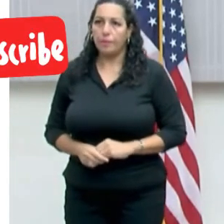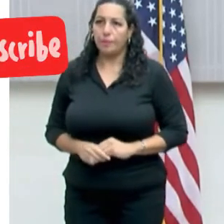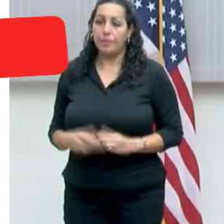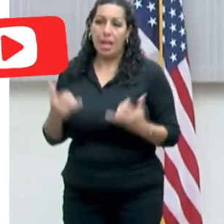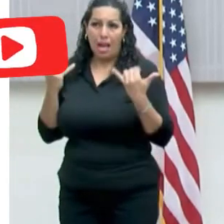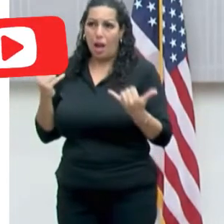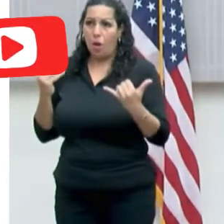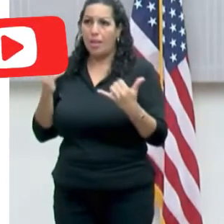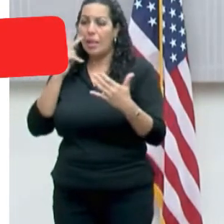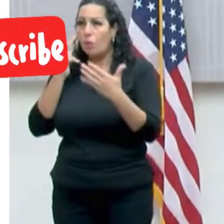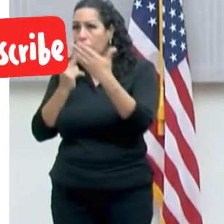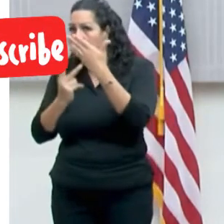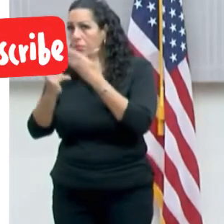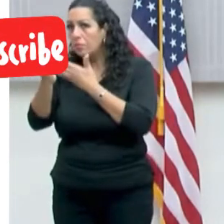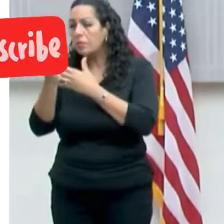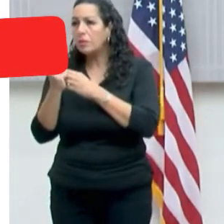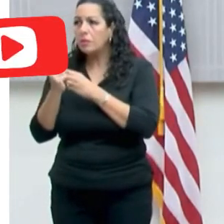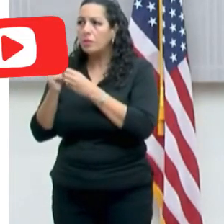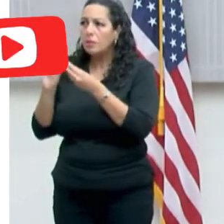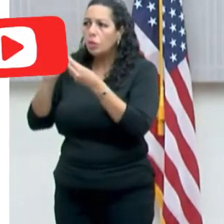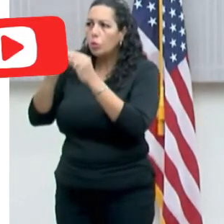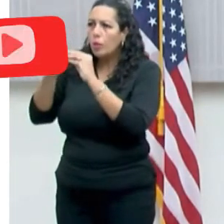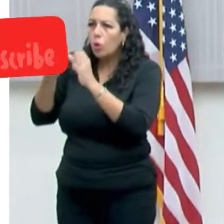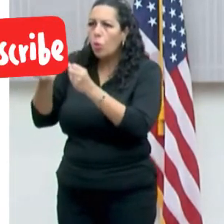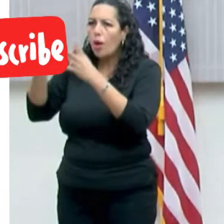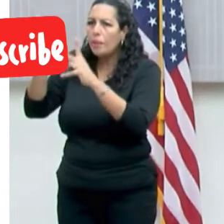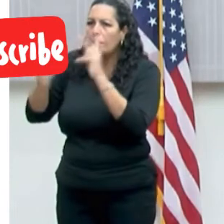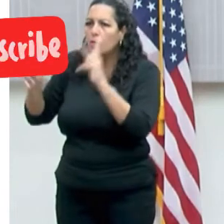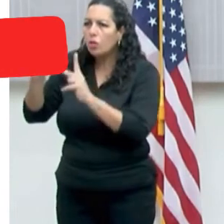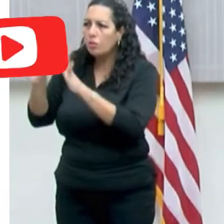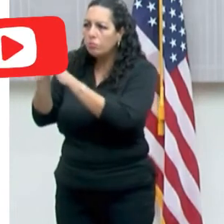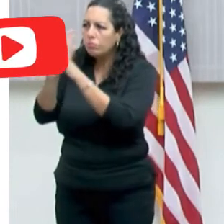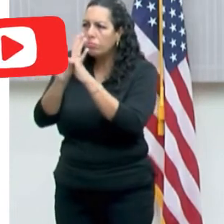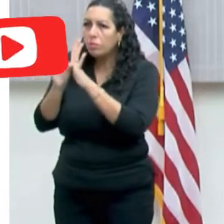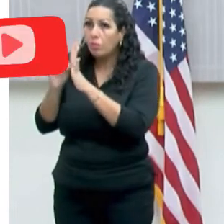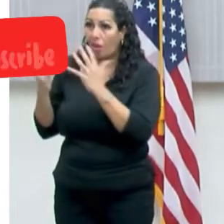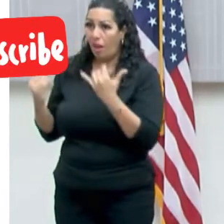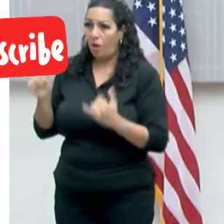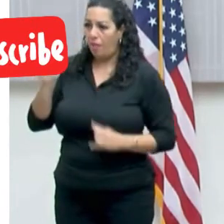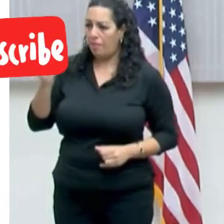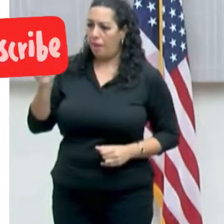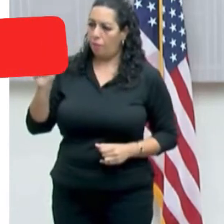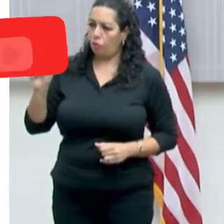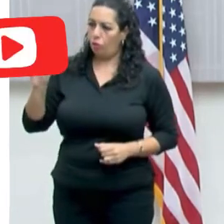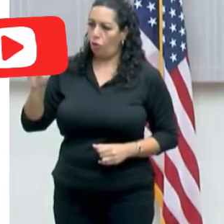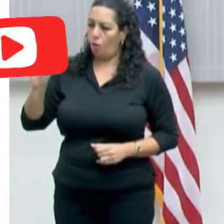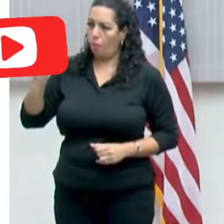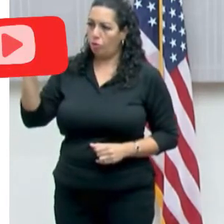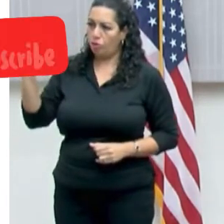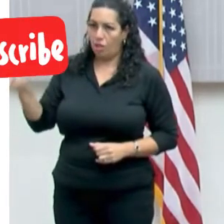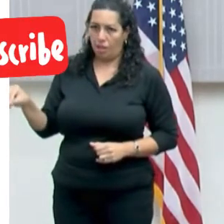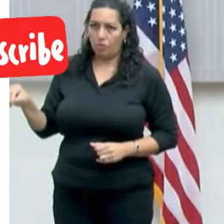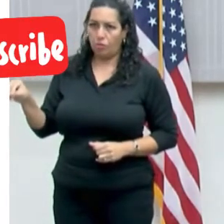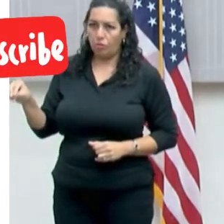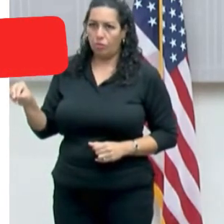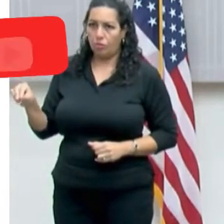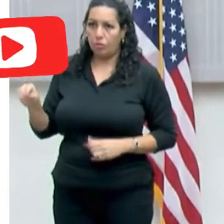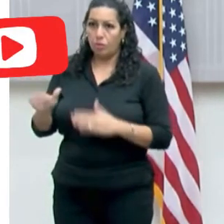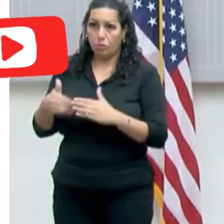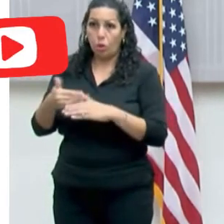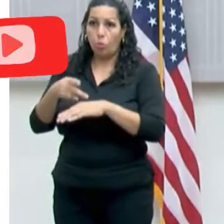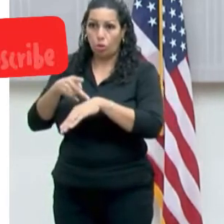por ejemplo, el nivel de positividad está alrededor de 10.2% a nivel de toda la isla.